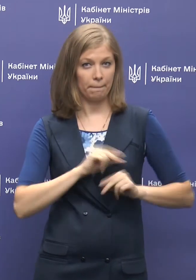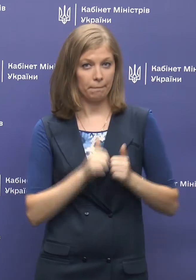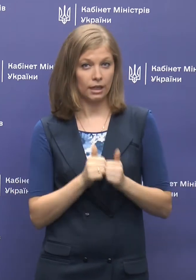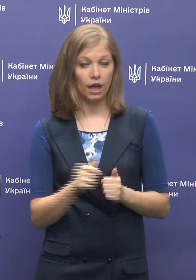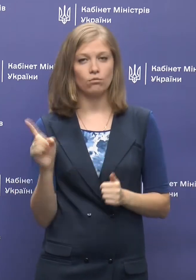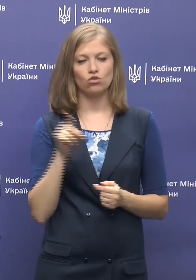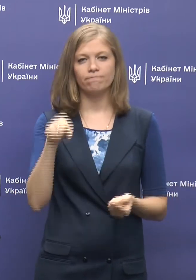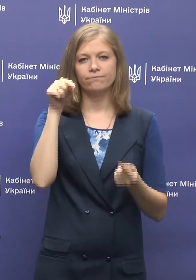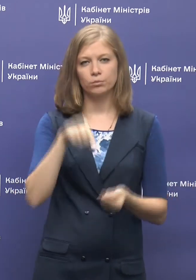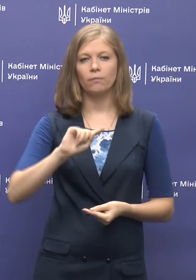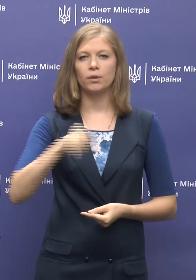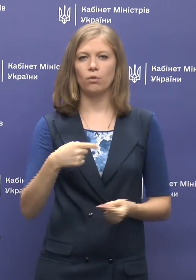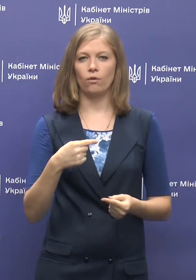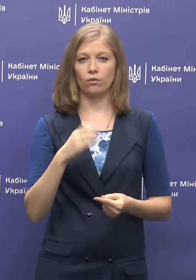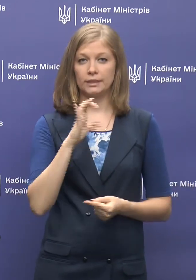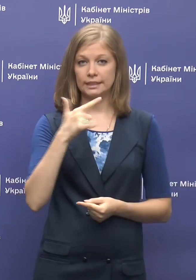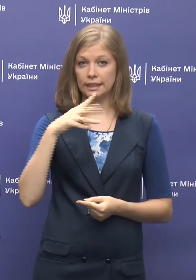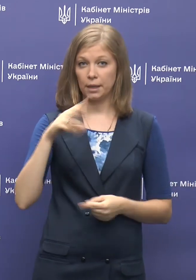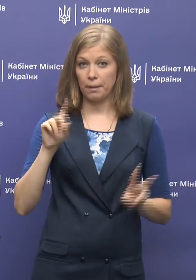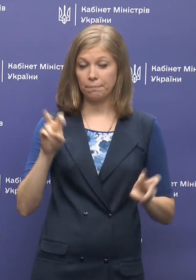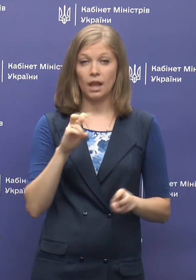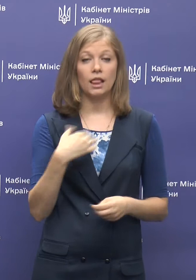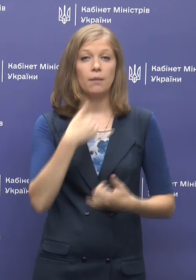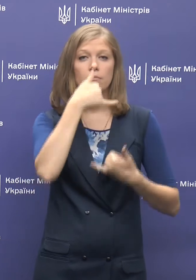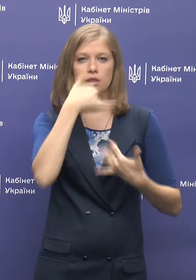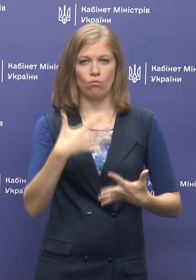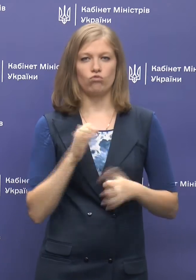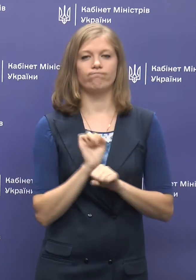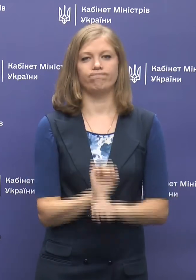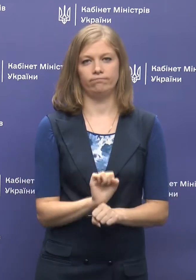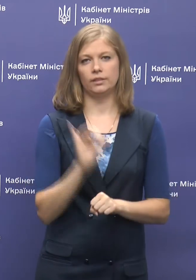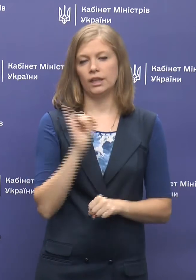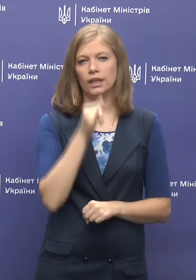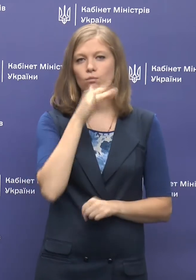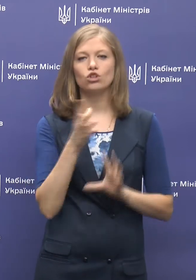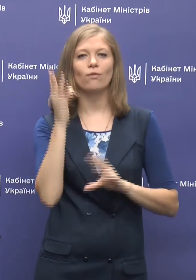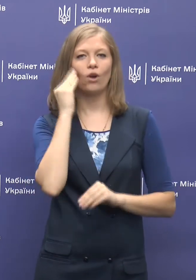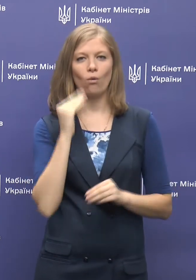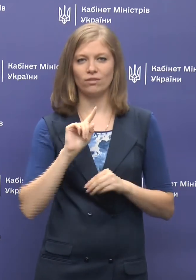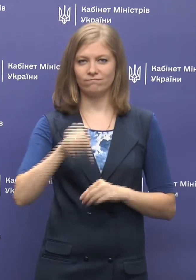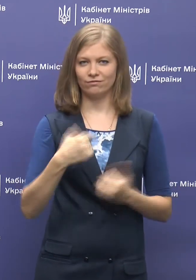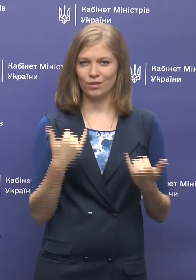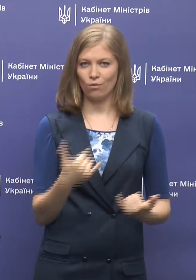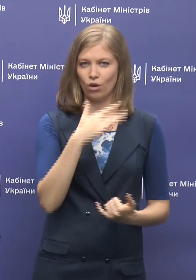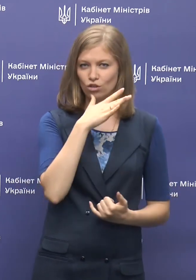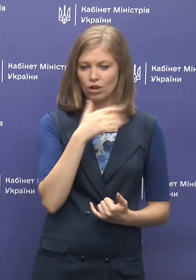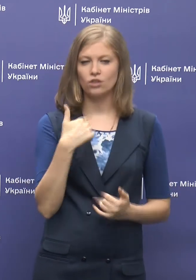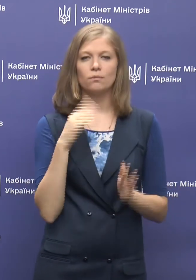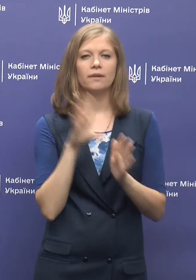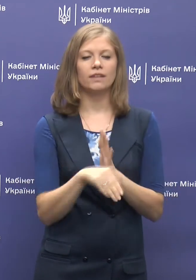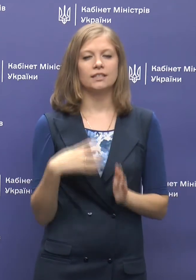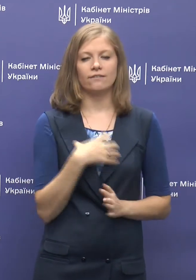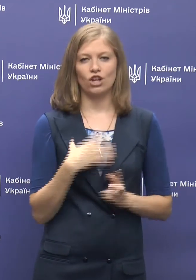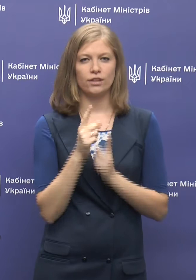відповідала вимогам Сігма. Але ми не можемо зупинятися і не враховувати вимоги часу. Зокрема, ми внесли важливі